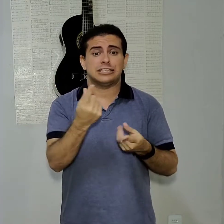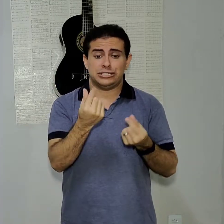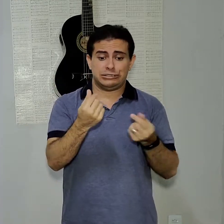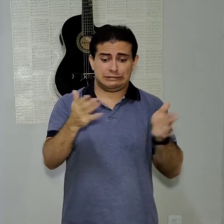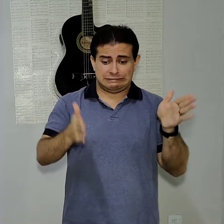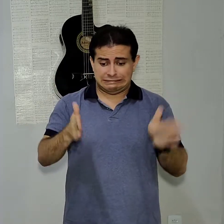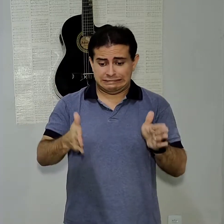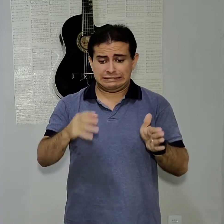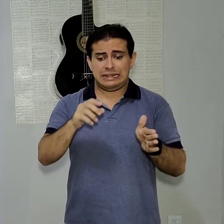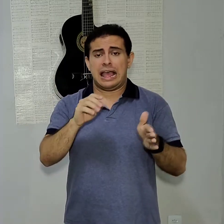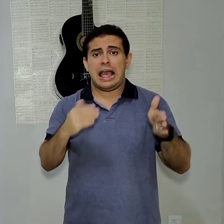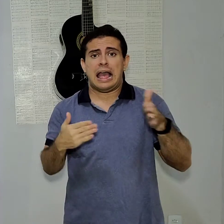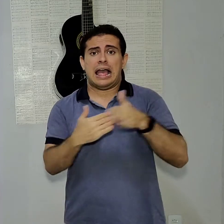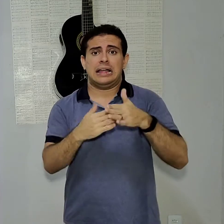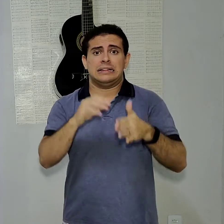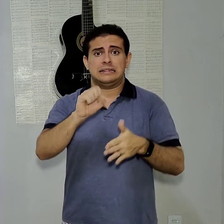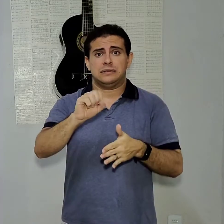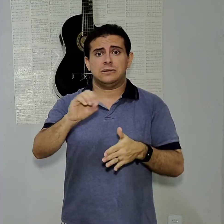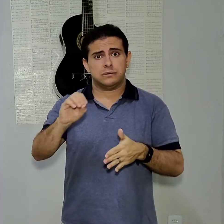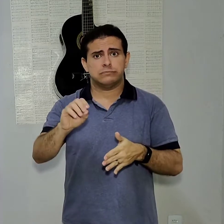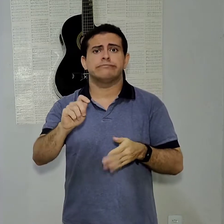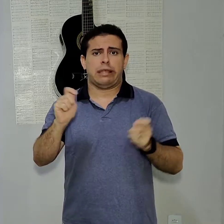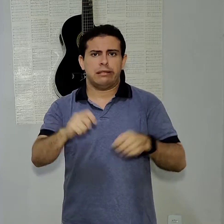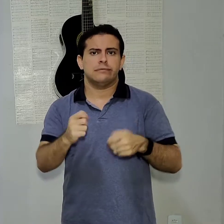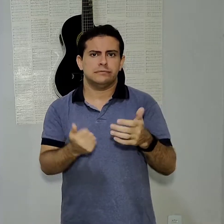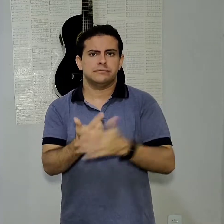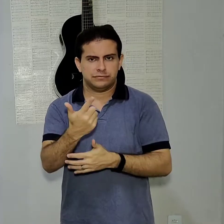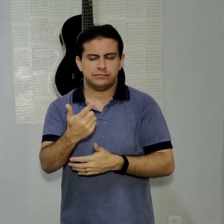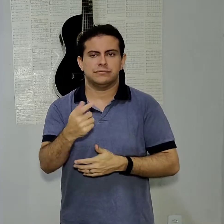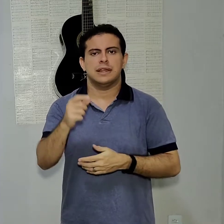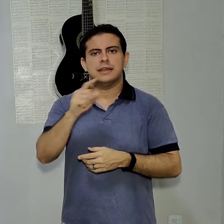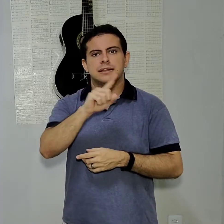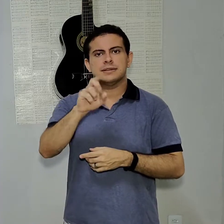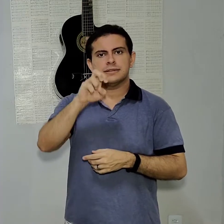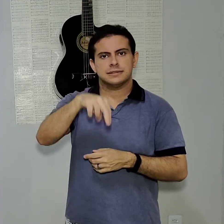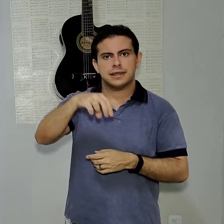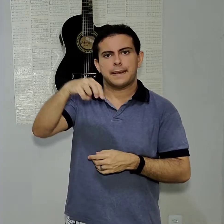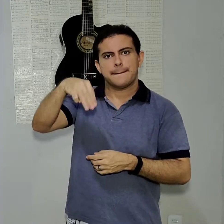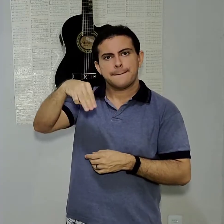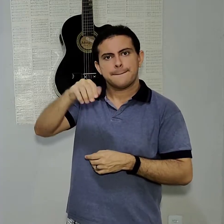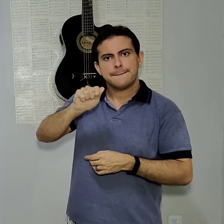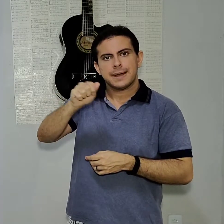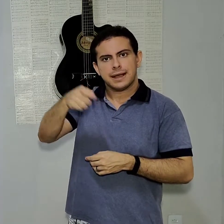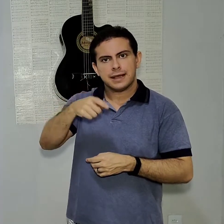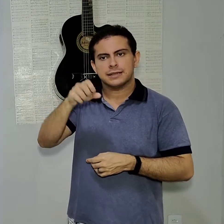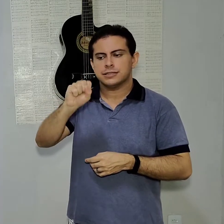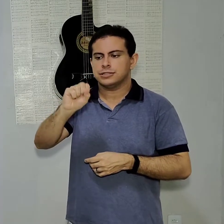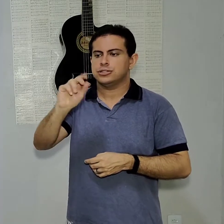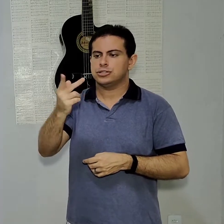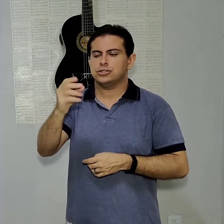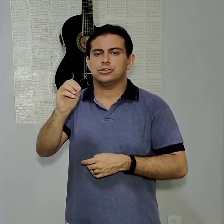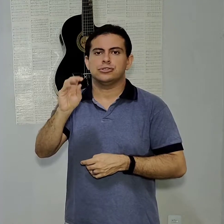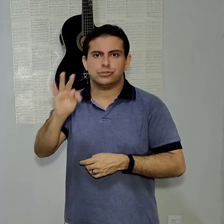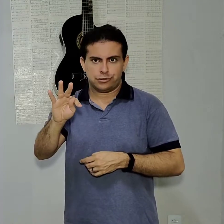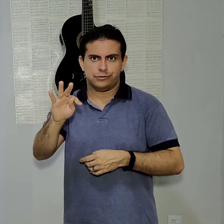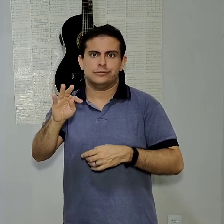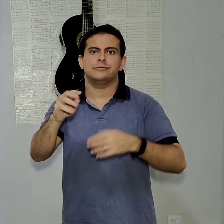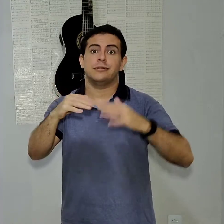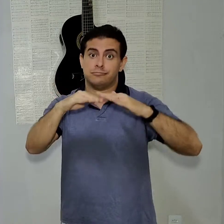Procure ele, o Zenfone Max Shot. Então, se ele estiver abaixo aí dos R$800, vai estar em promoção. Outro aparelho também,